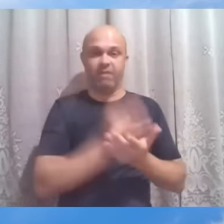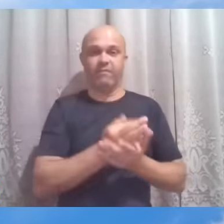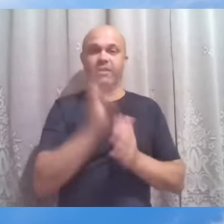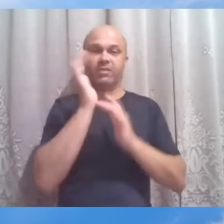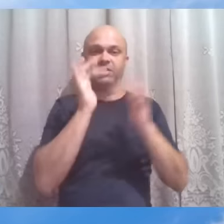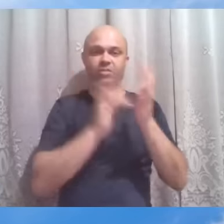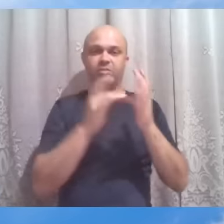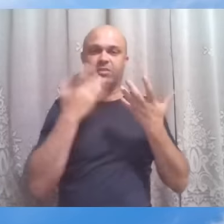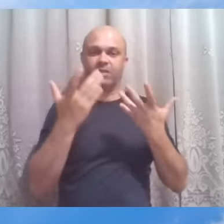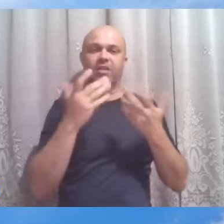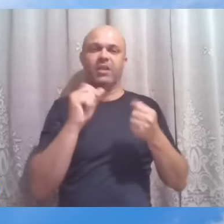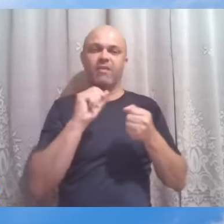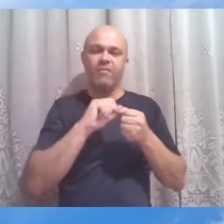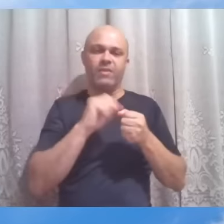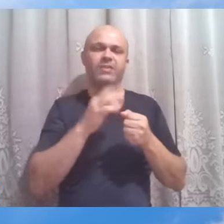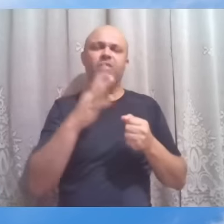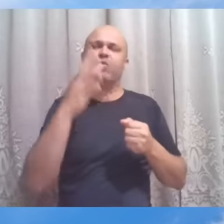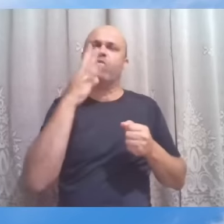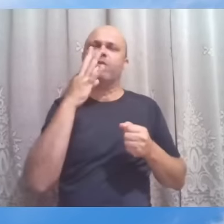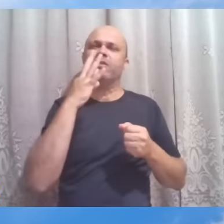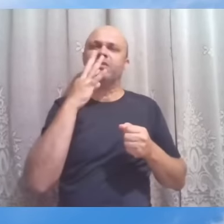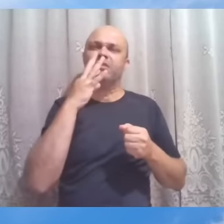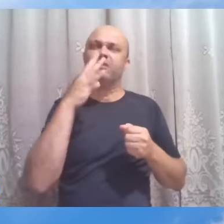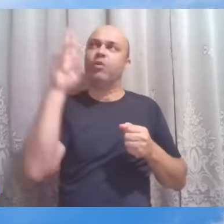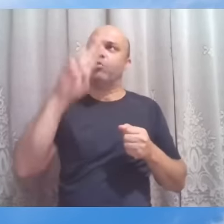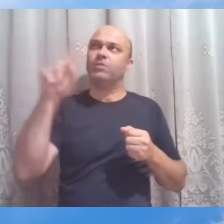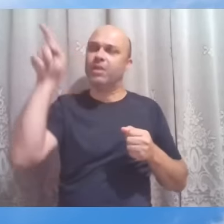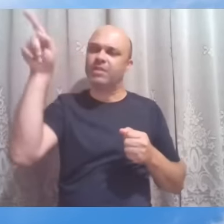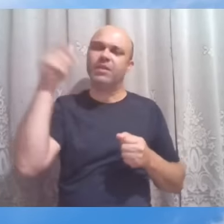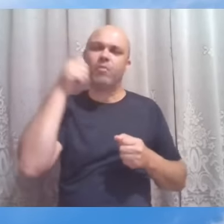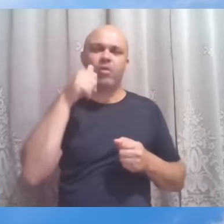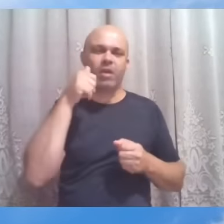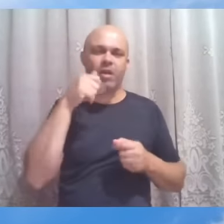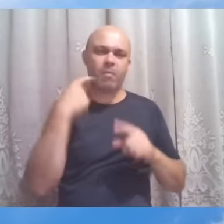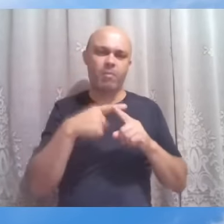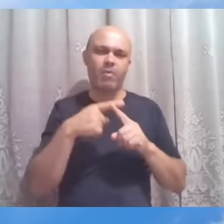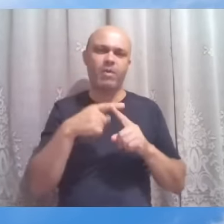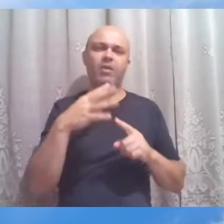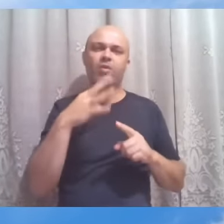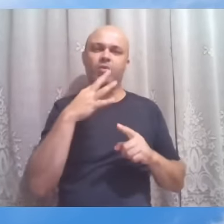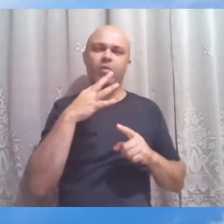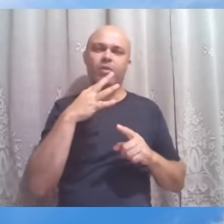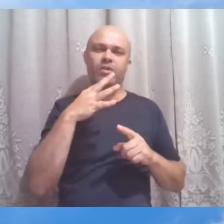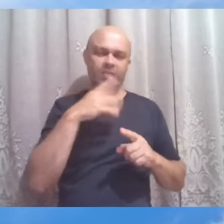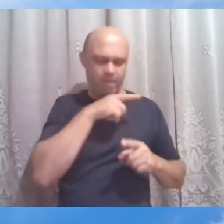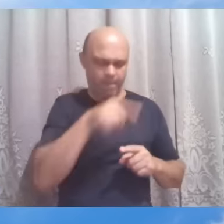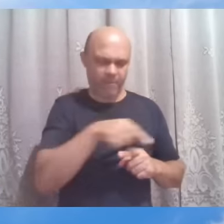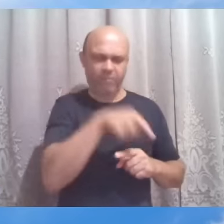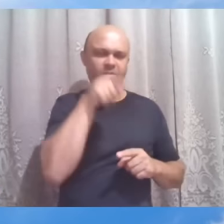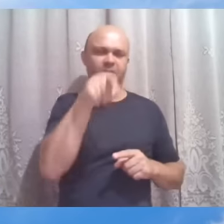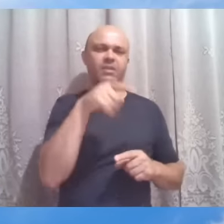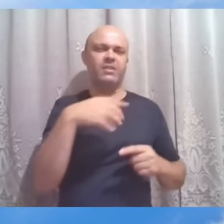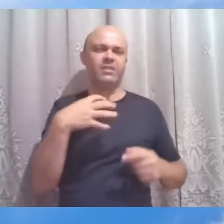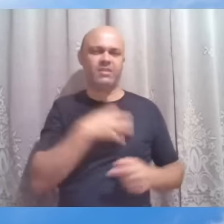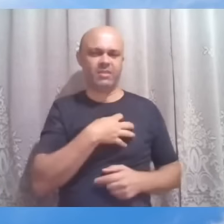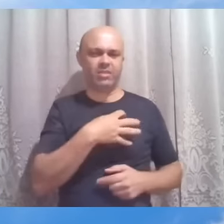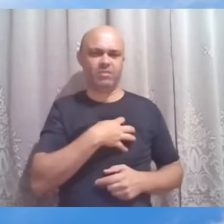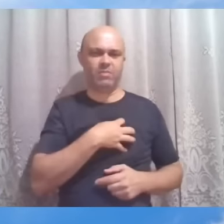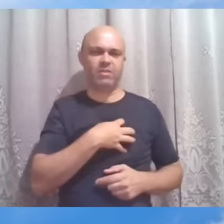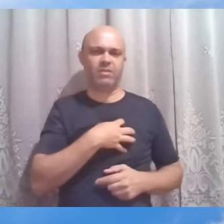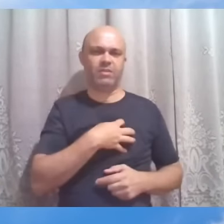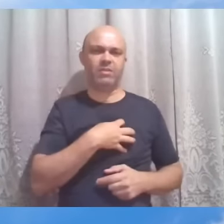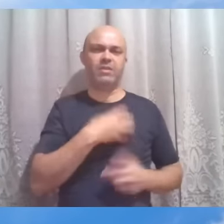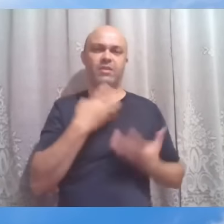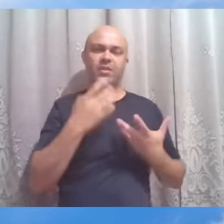conhecida a partir dessa mulher, porque ele conhecia a profundeza daquele sentimento. E ele, então, só cria circunstância para que ele se